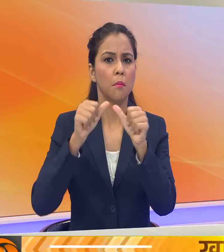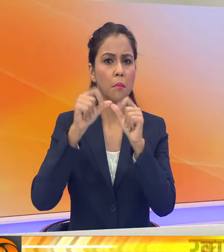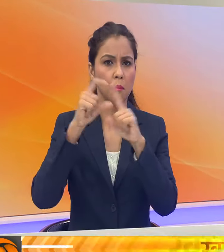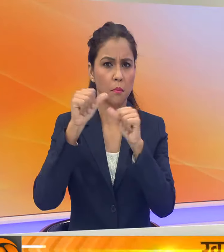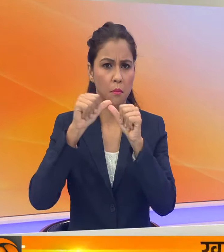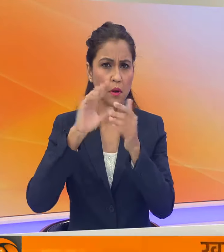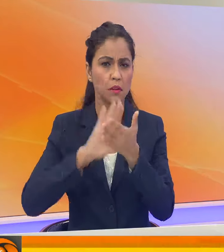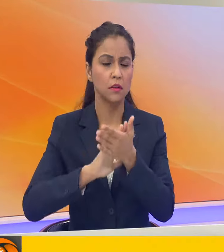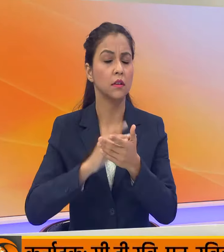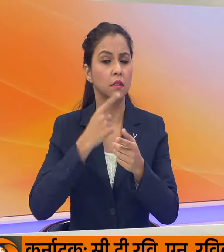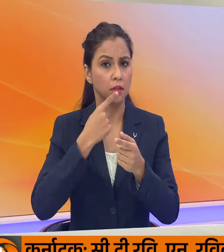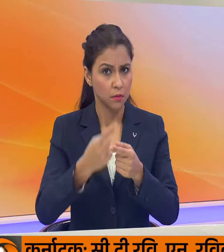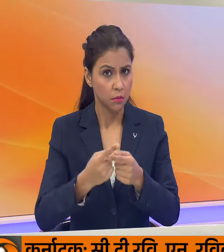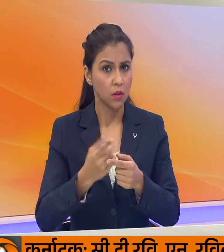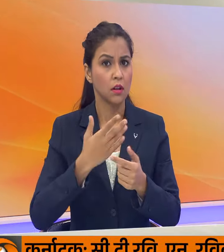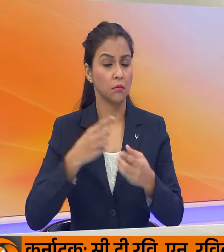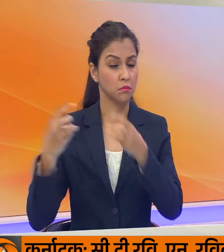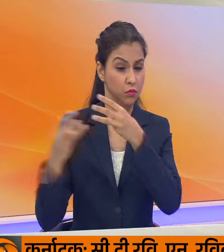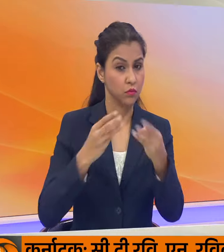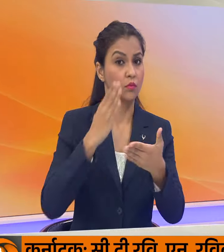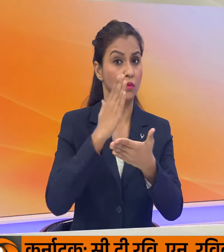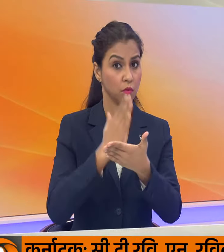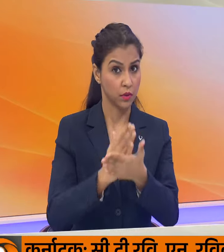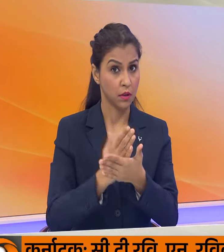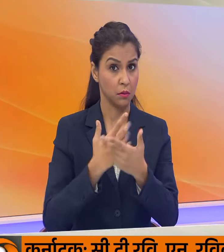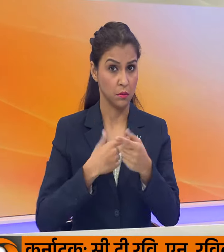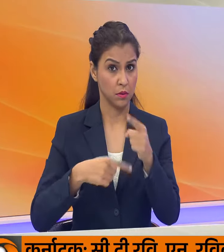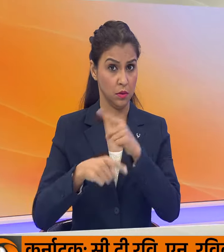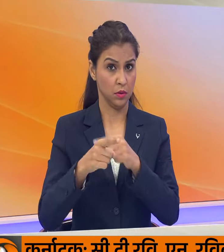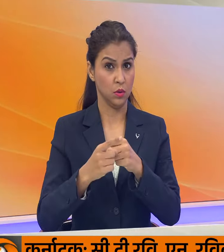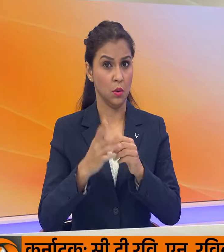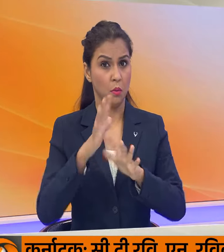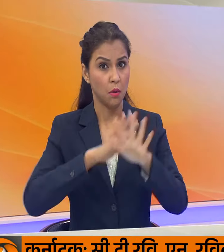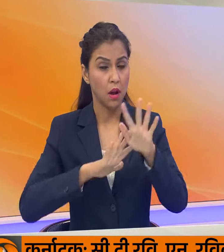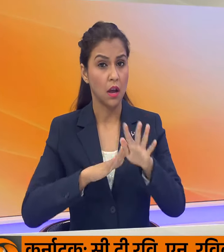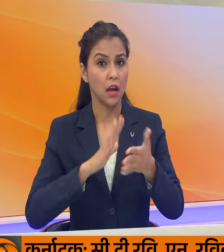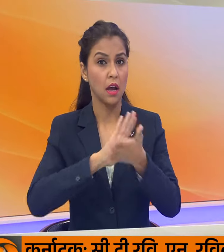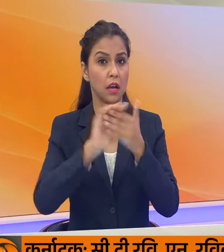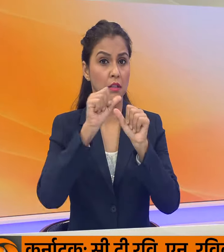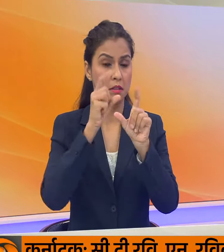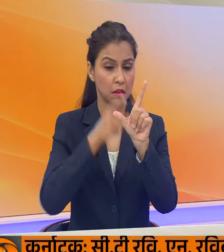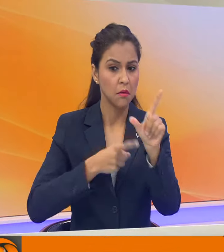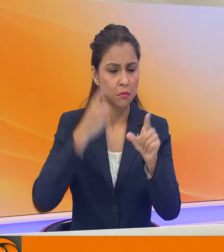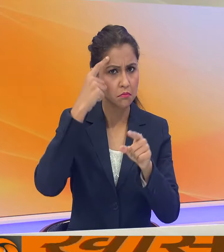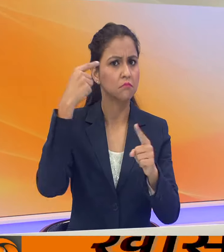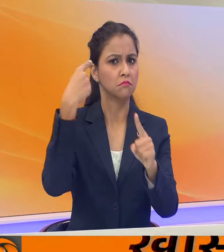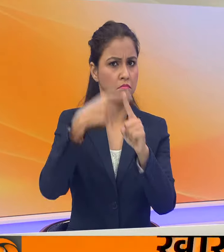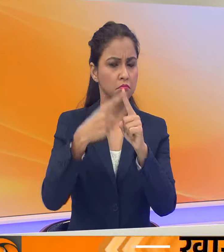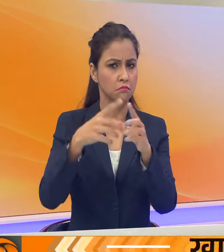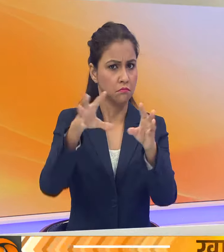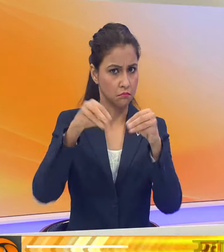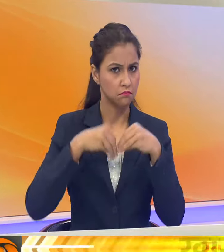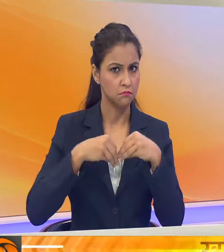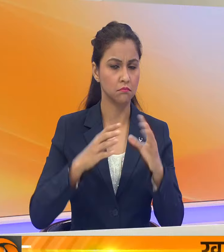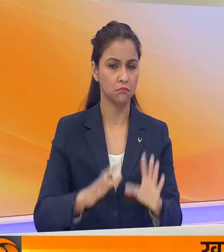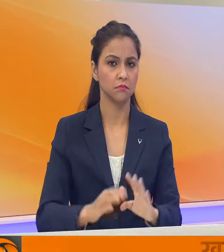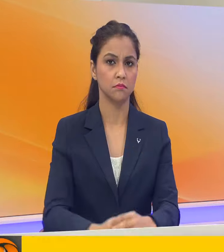हुए कहा कि हमें युद विराम को लेकर परारंबिक तौर पर हमाज से भी सकरात्मक प्रतिक्रिया प्राथ हुई